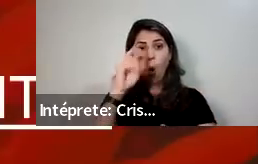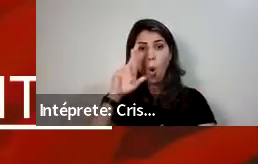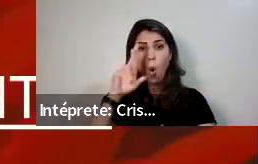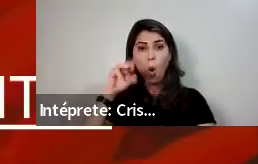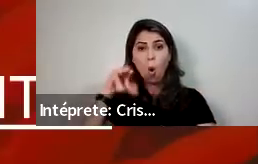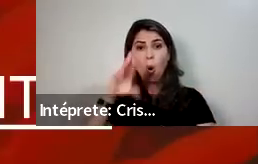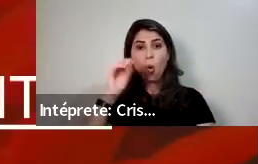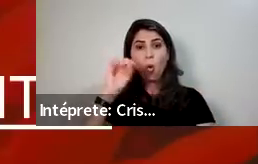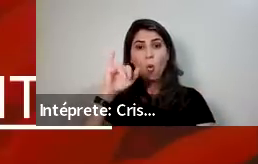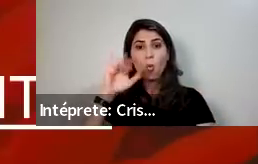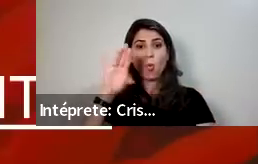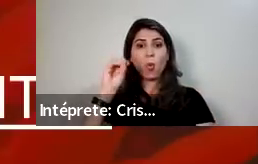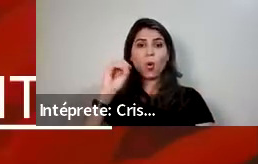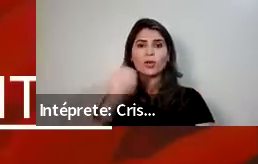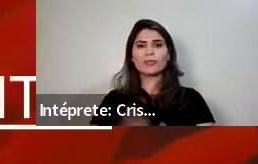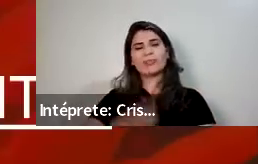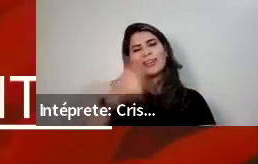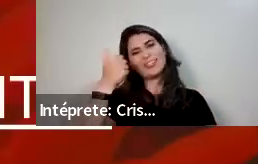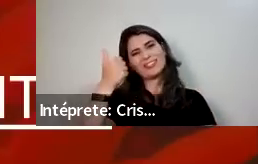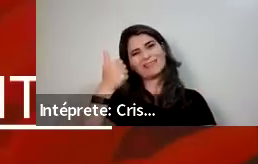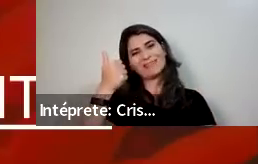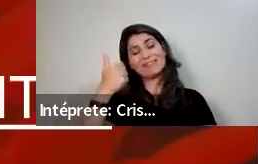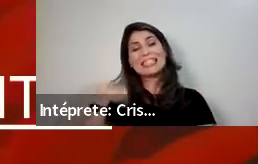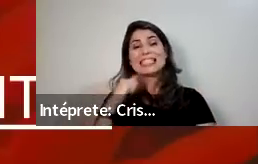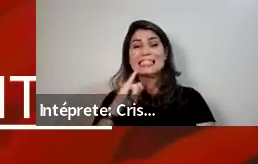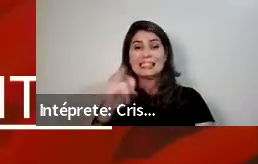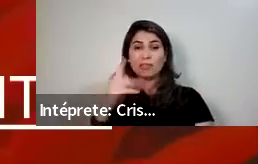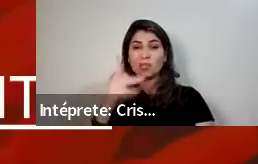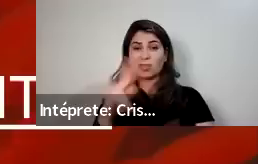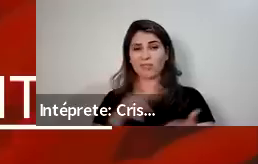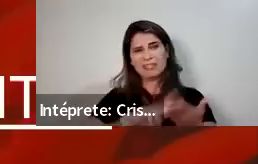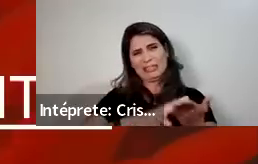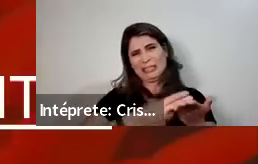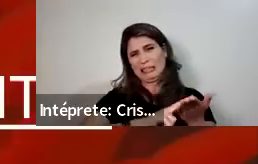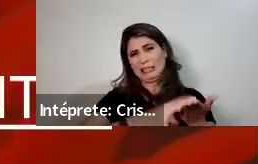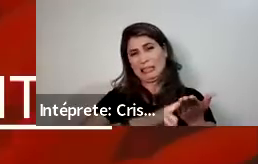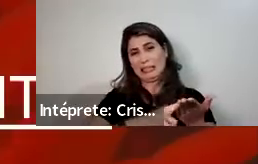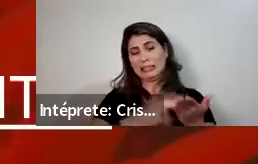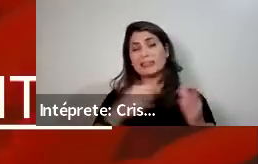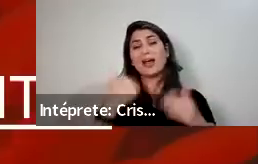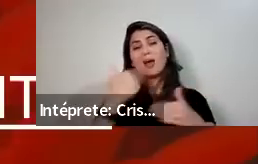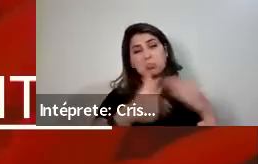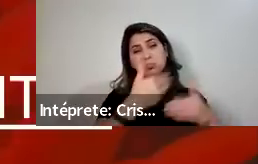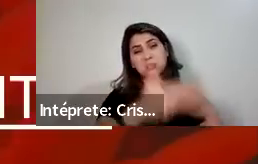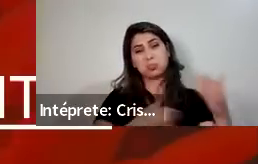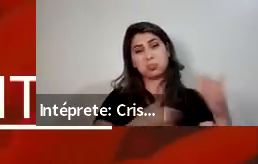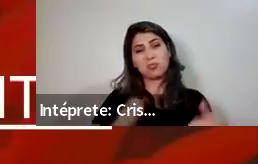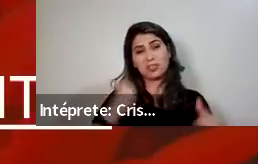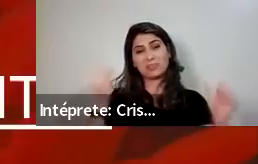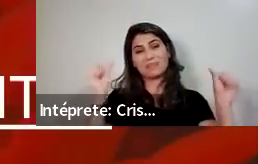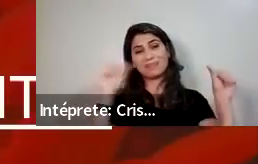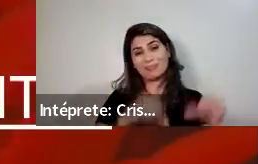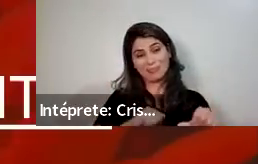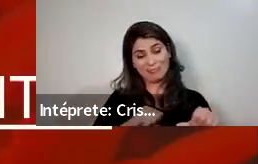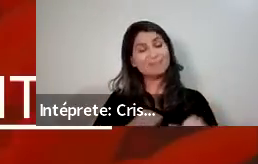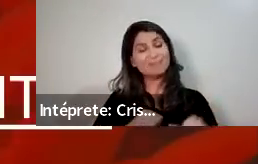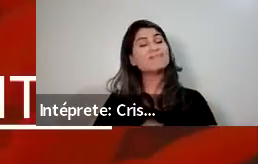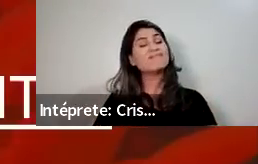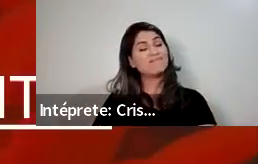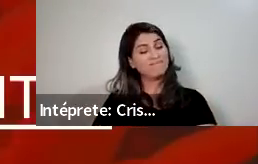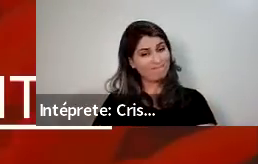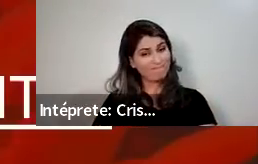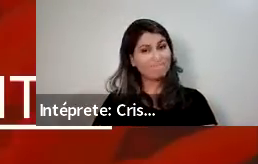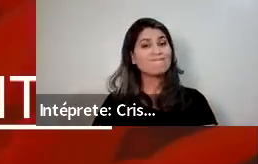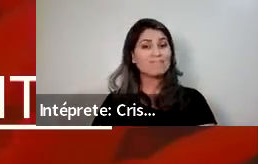vai impactar não só a qualidade de vida, mas como várias funções no seu organismo, entre elas, também, a questão